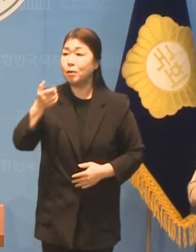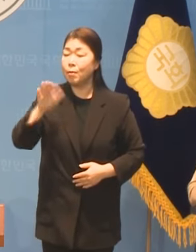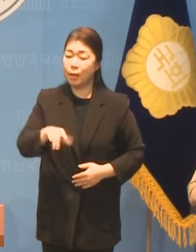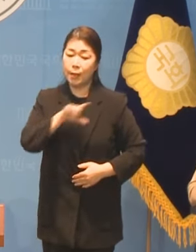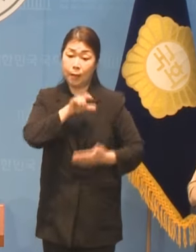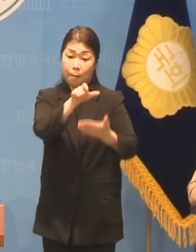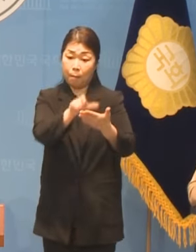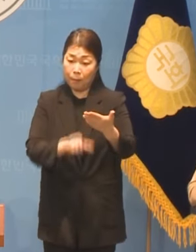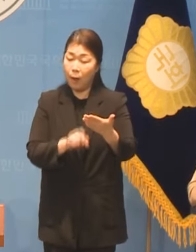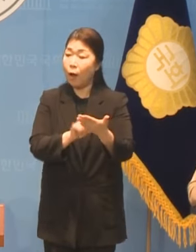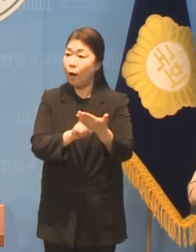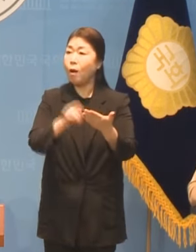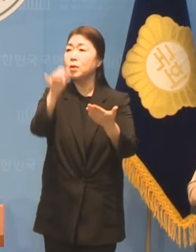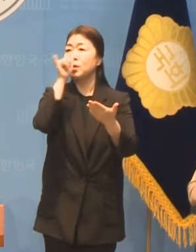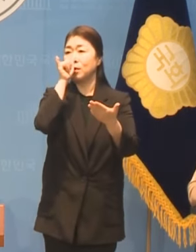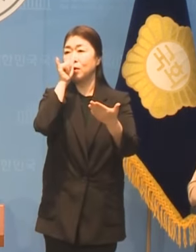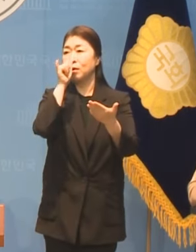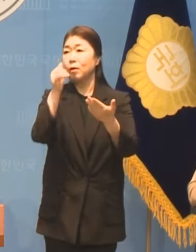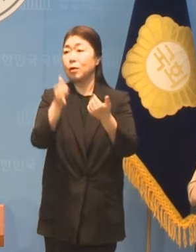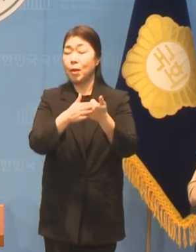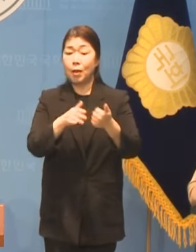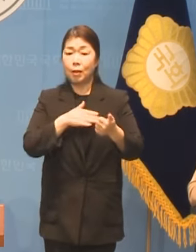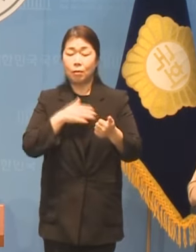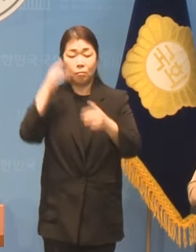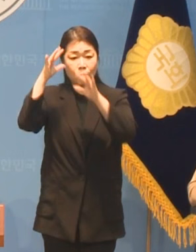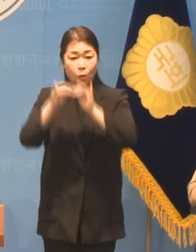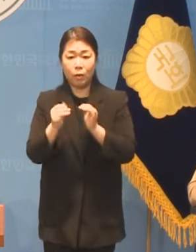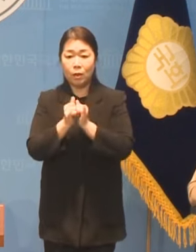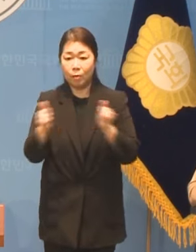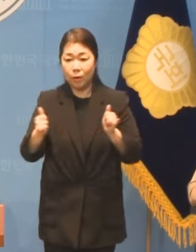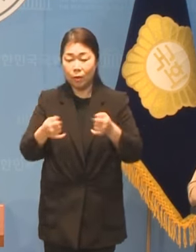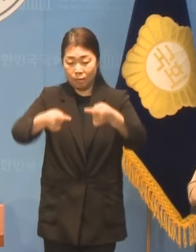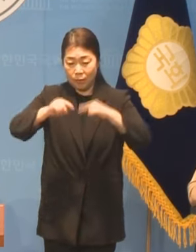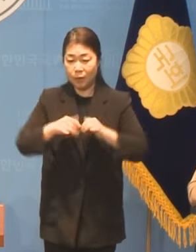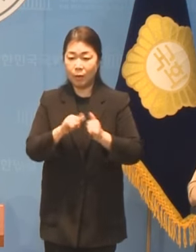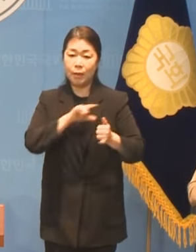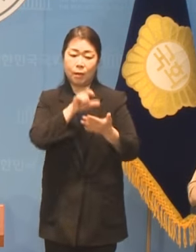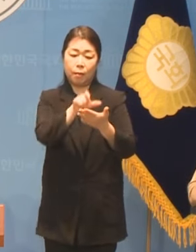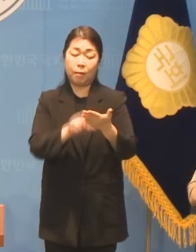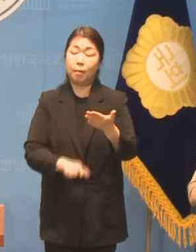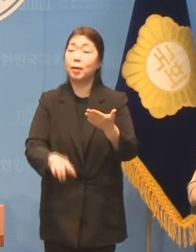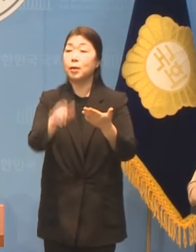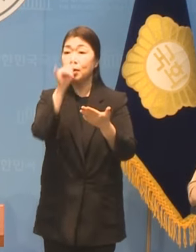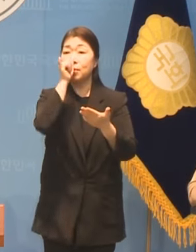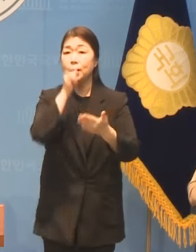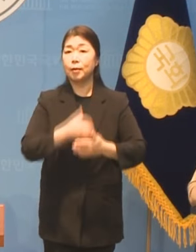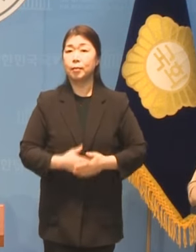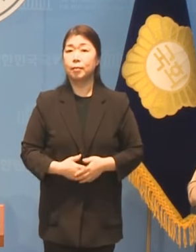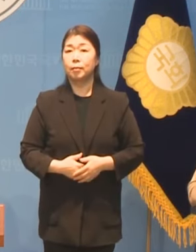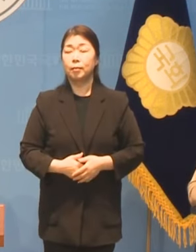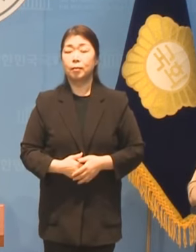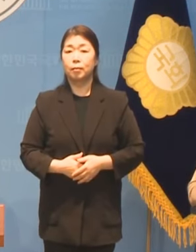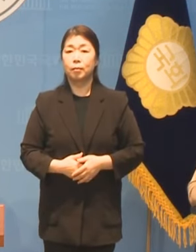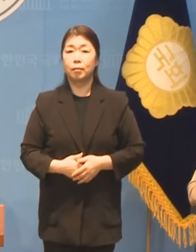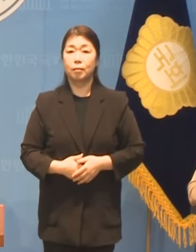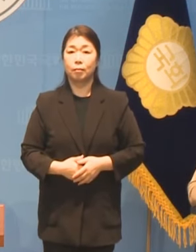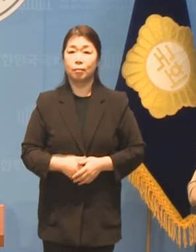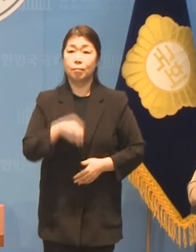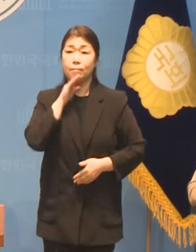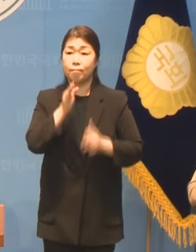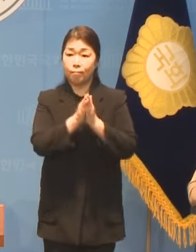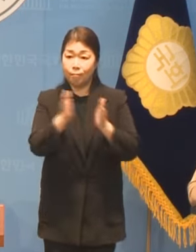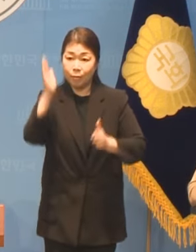명단에 네 기자회견 문에 같이 이름을 올려주신 분들도 함께 계십니다 네 기자회견